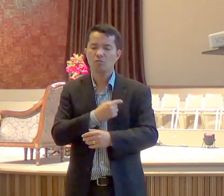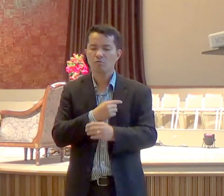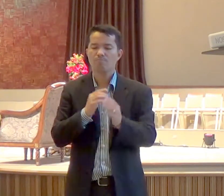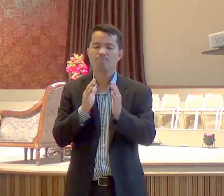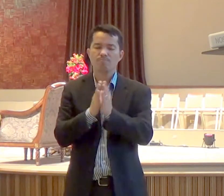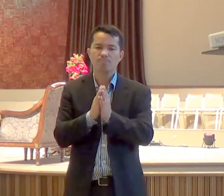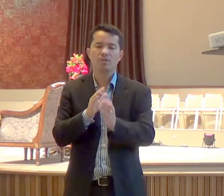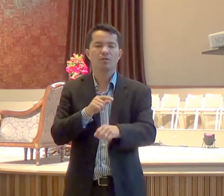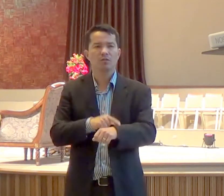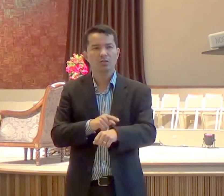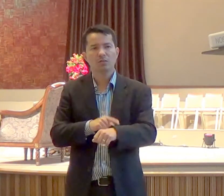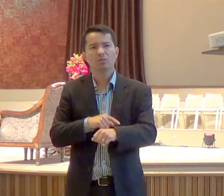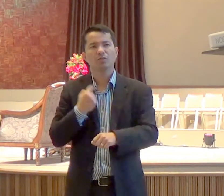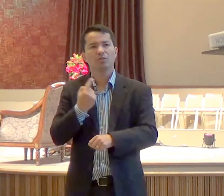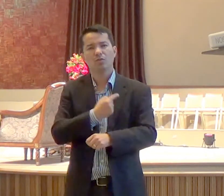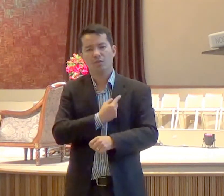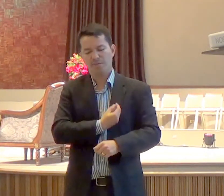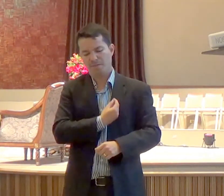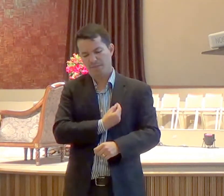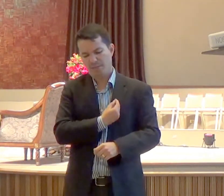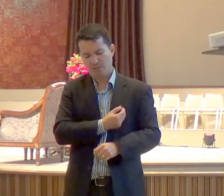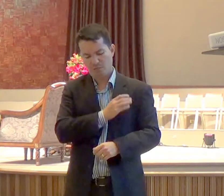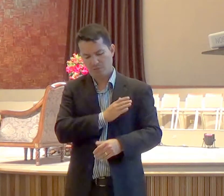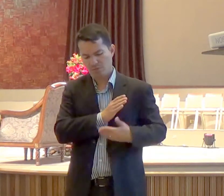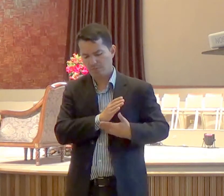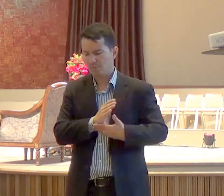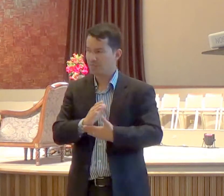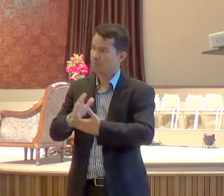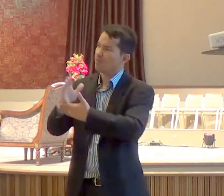colocarmos o coração na presença de Deus, e dizer, Senhor,